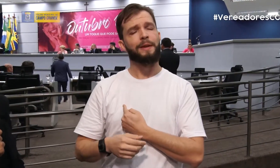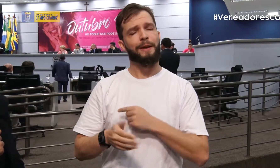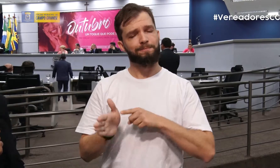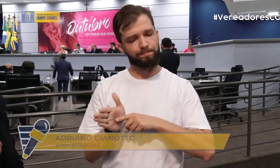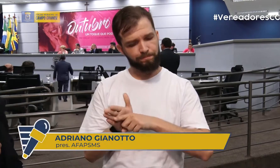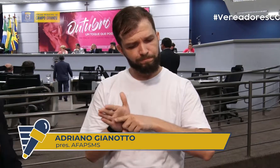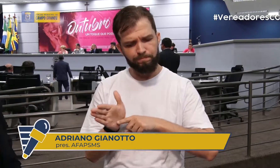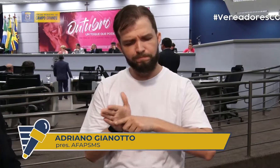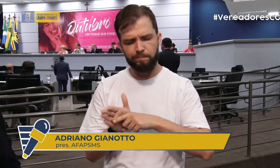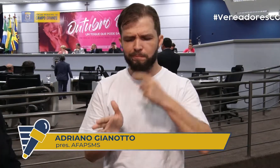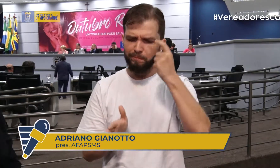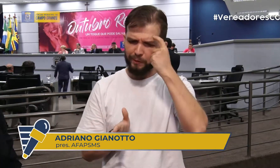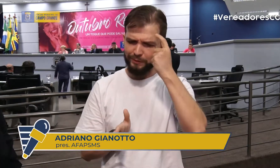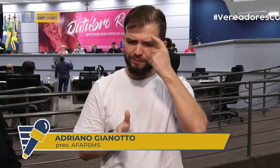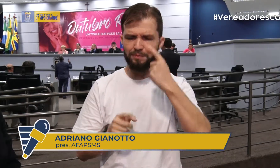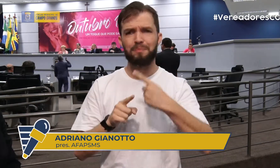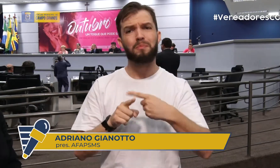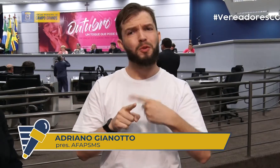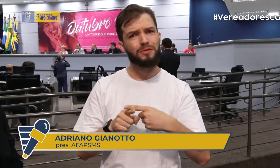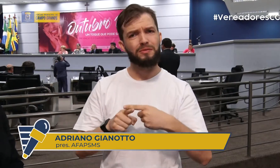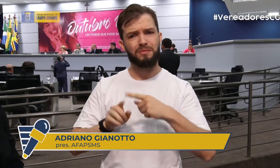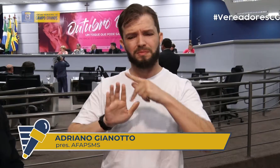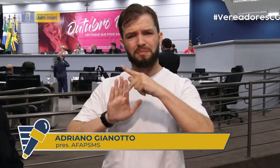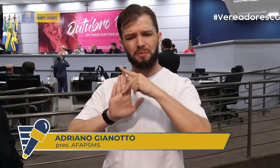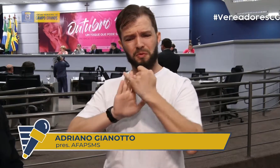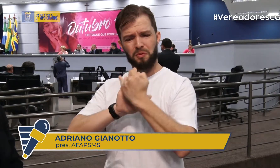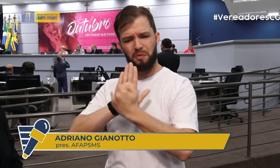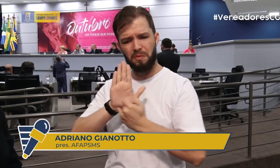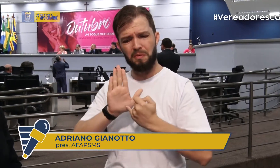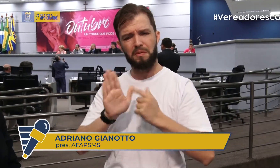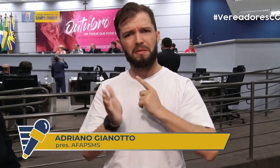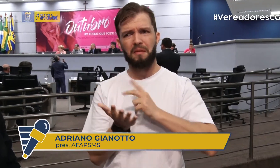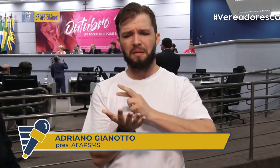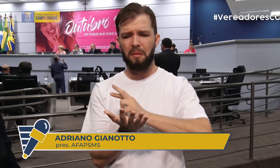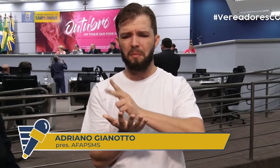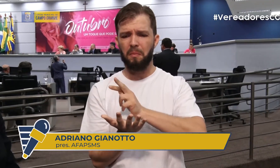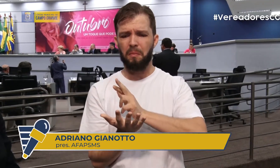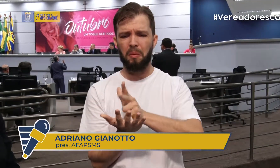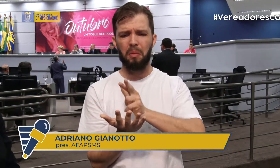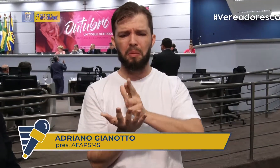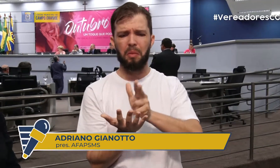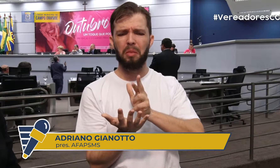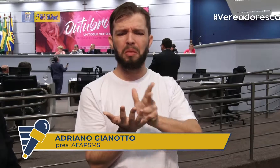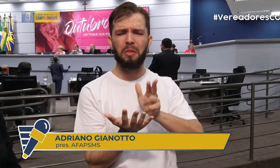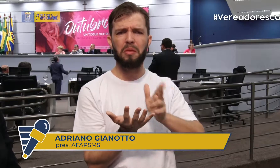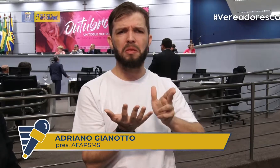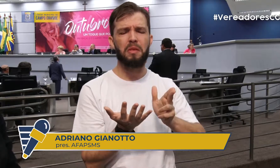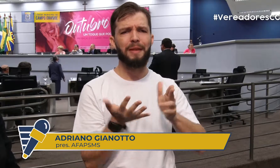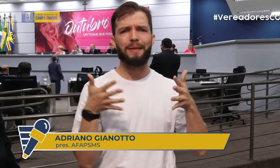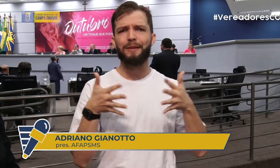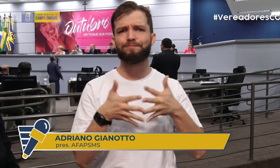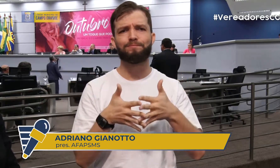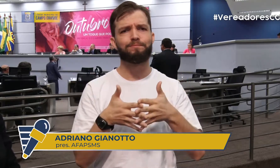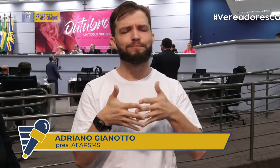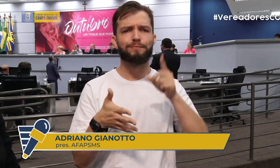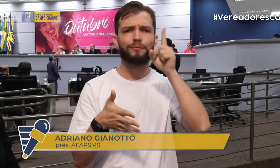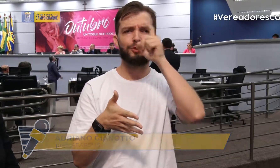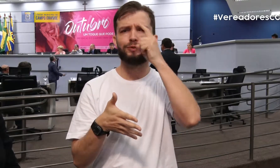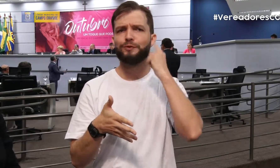Nós surdos, né? Nós sempre pesquisando esses projetos a respeito da comunidade surda e a gente